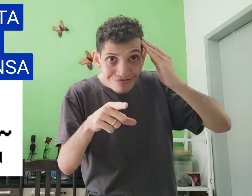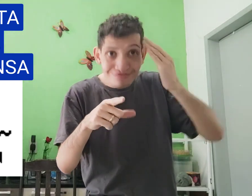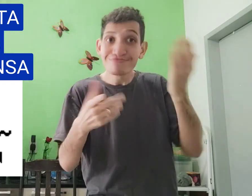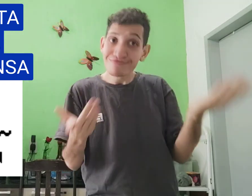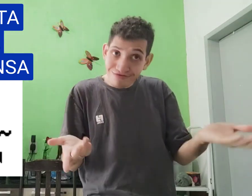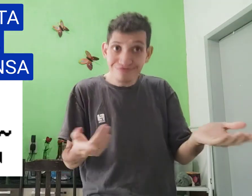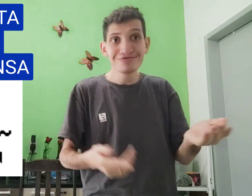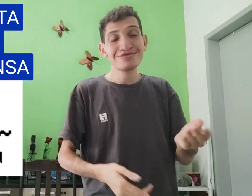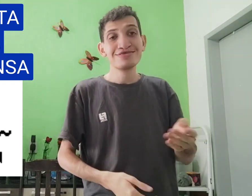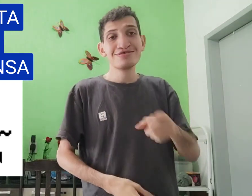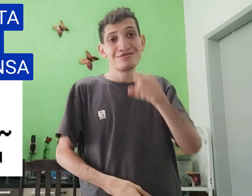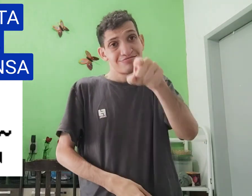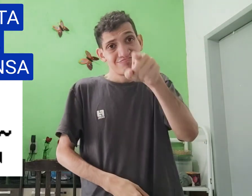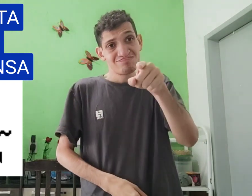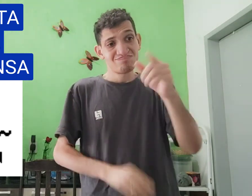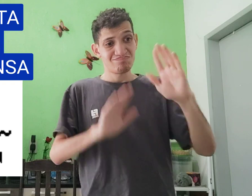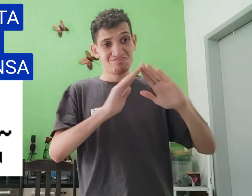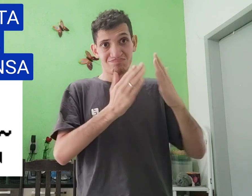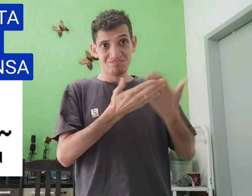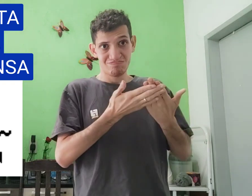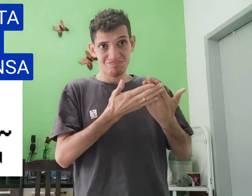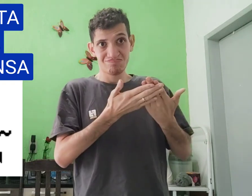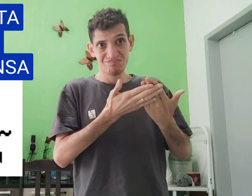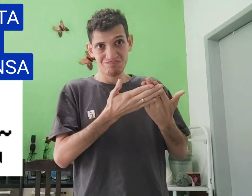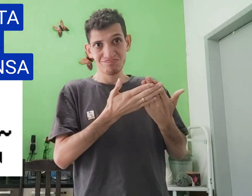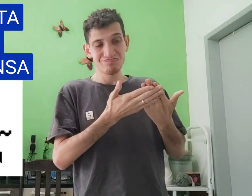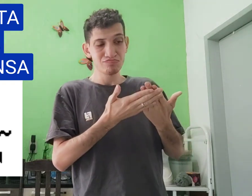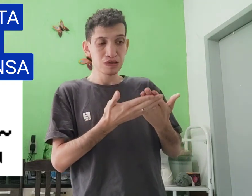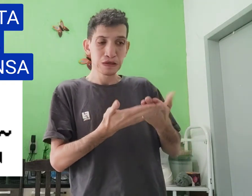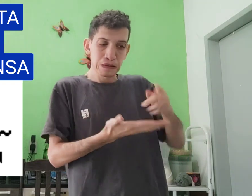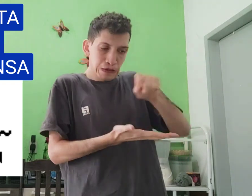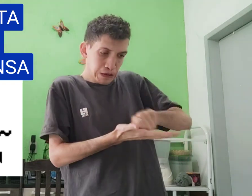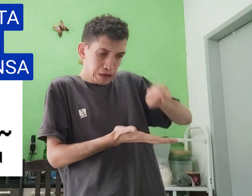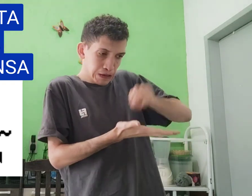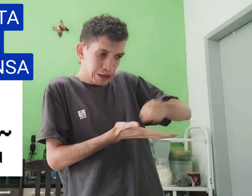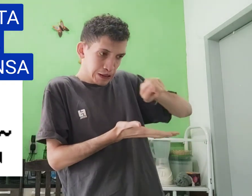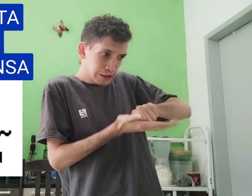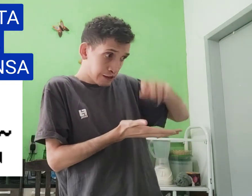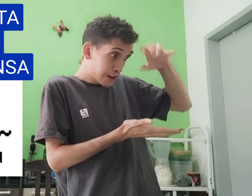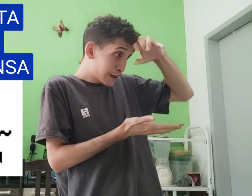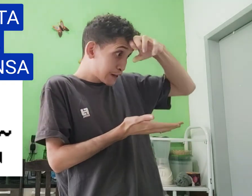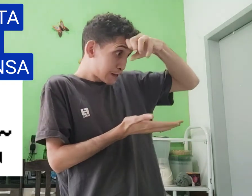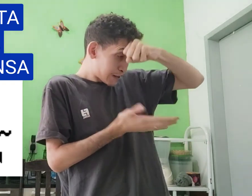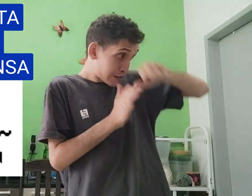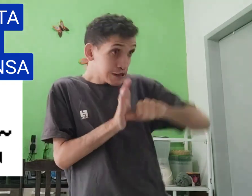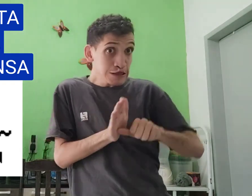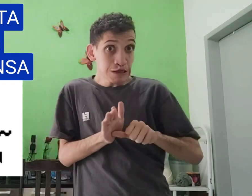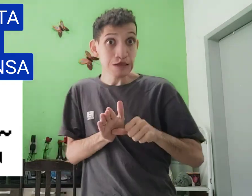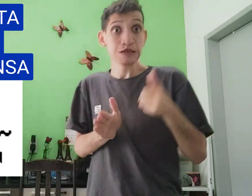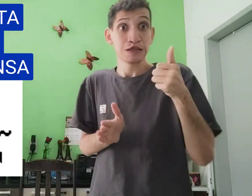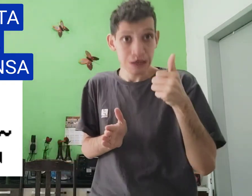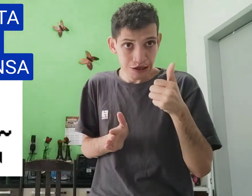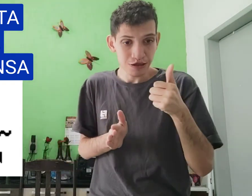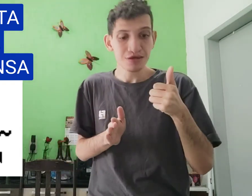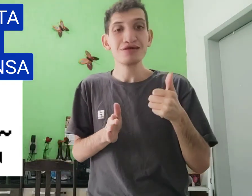Entendeu? Então, você, escola, escrever, aprender a primeira